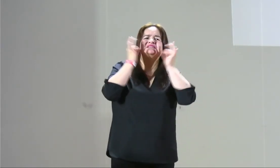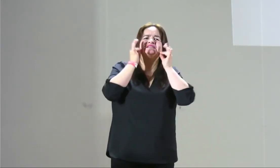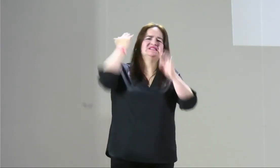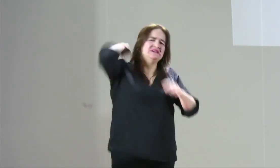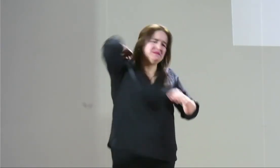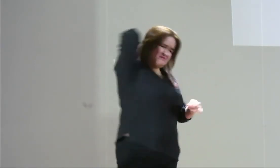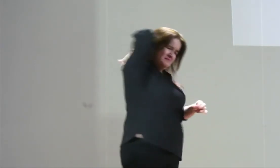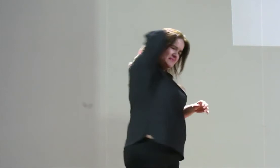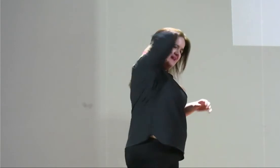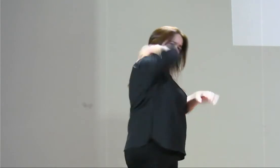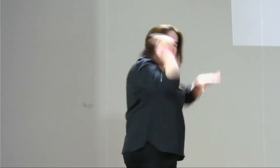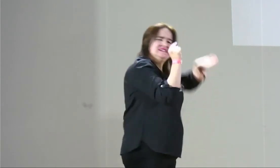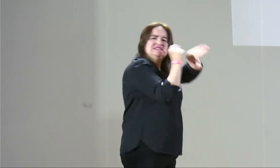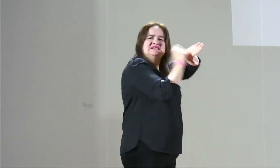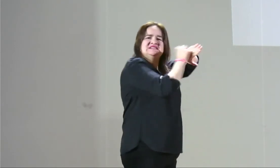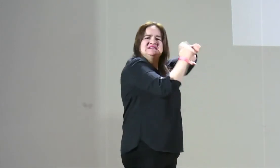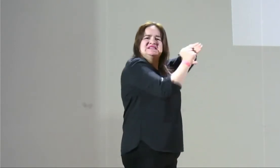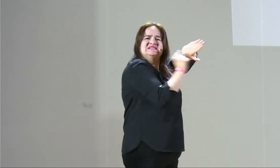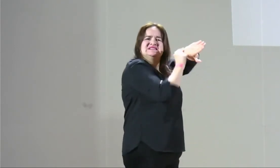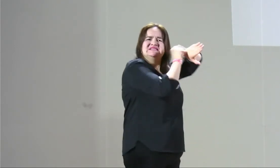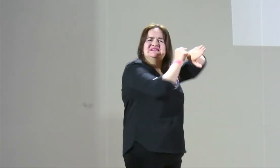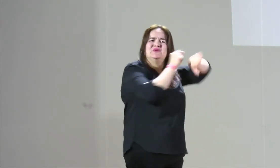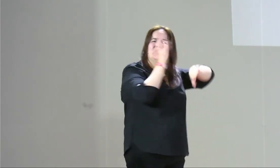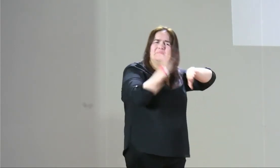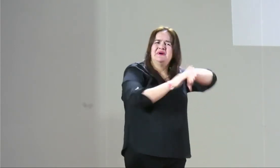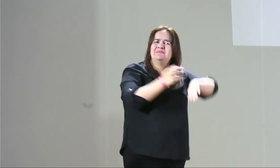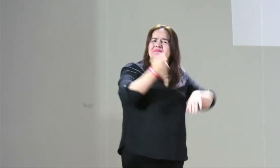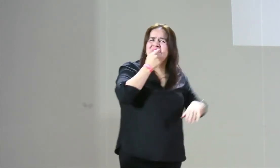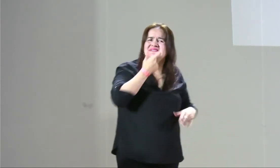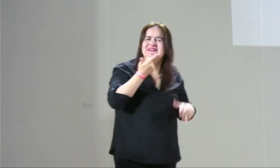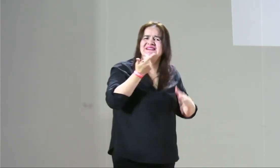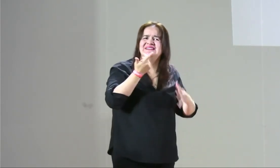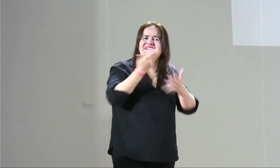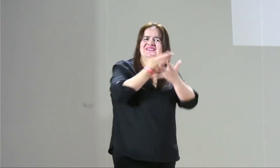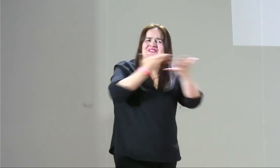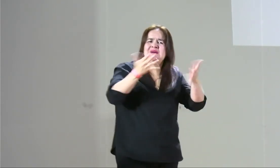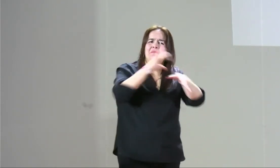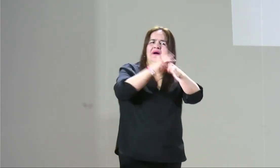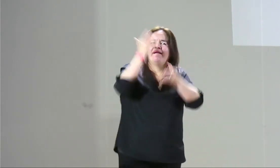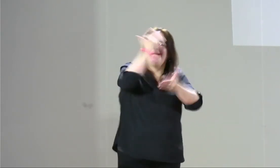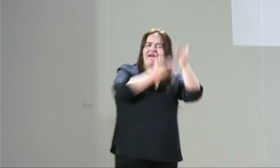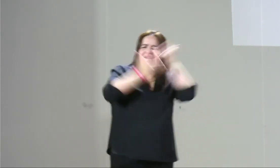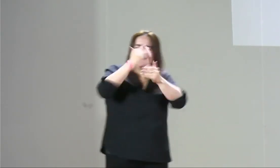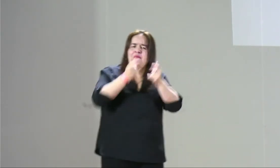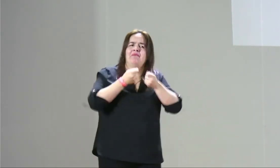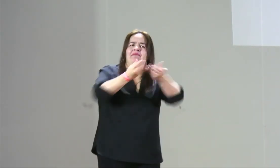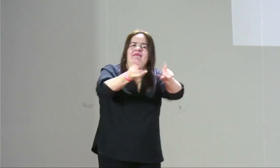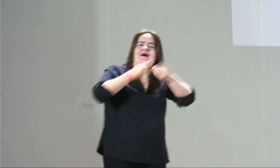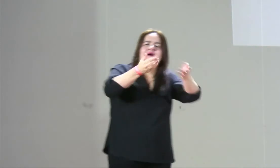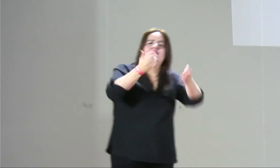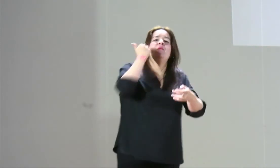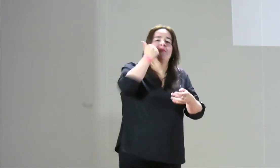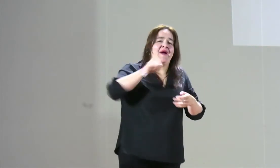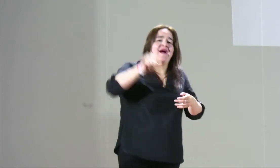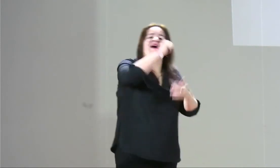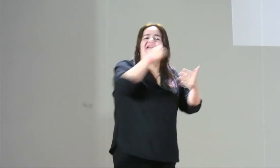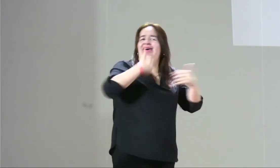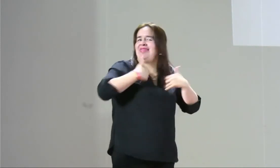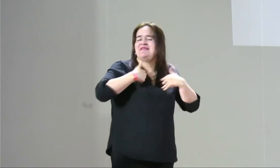peso o se adelgace, bueno, hablemos de las pastillas, el medicamento genera un acné no solamente en el rostro